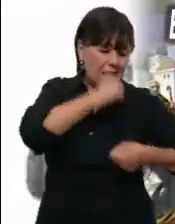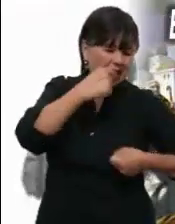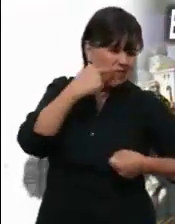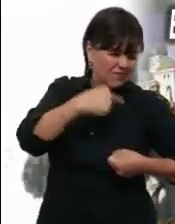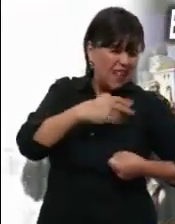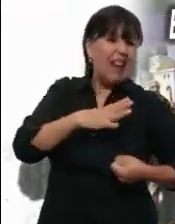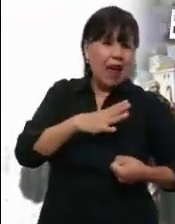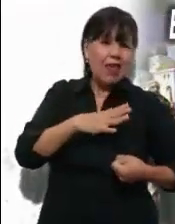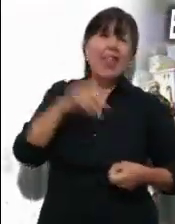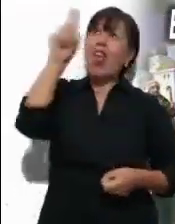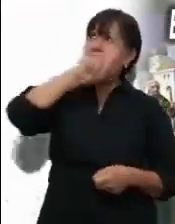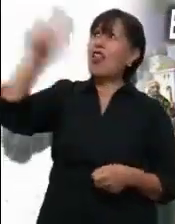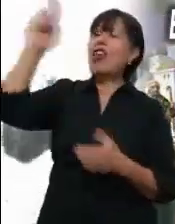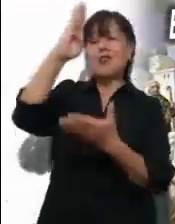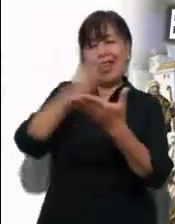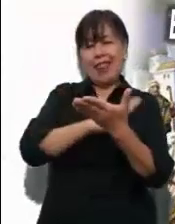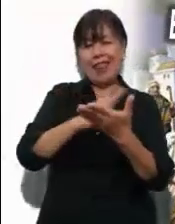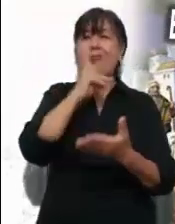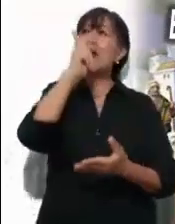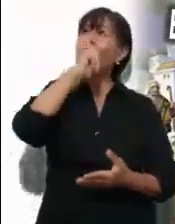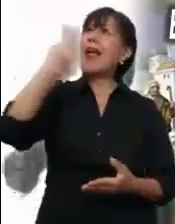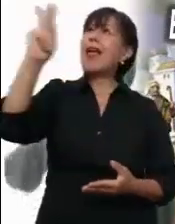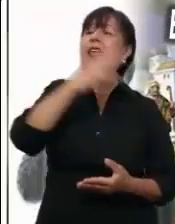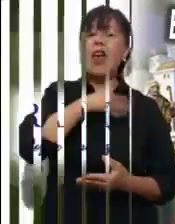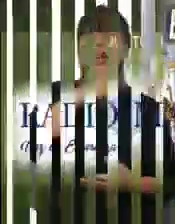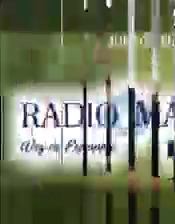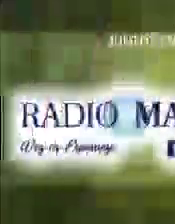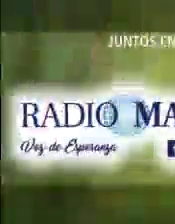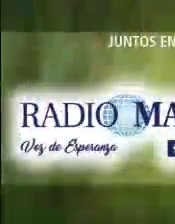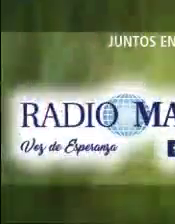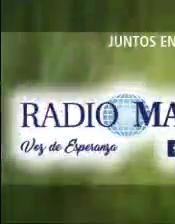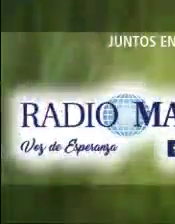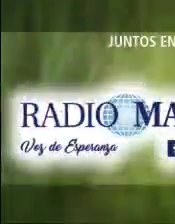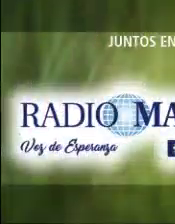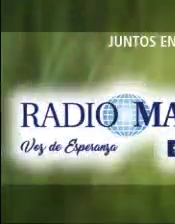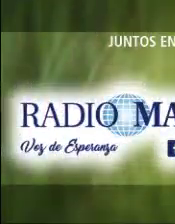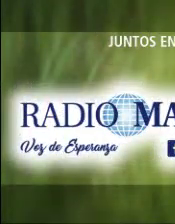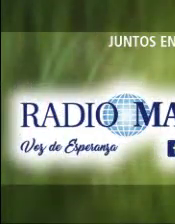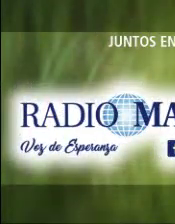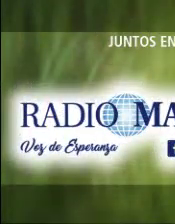El Señor te bendiga en nombre del Padre, y del Hijo, y del Espíritu Santo.